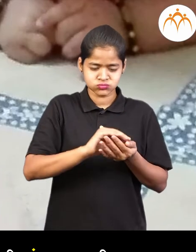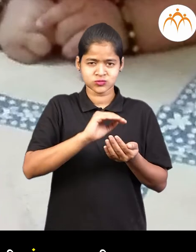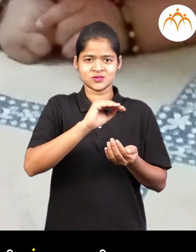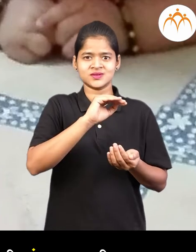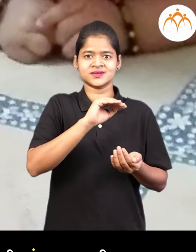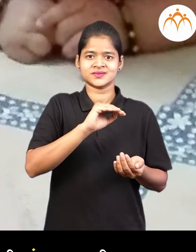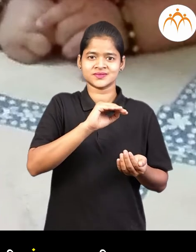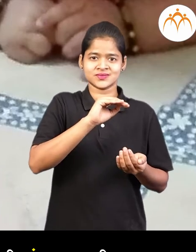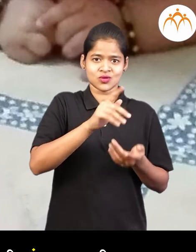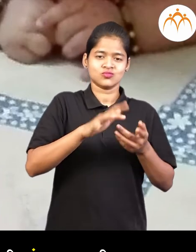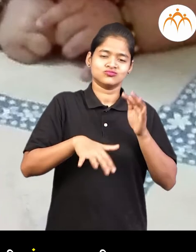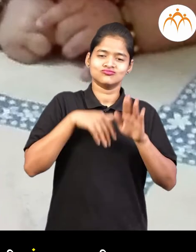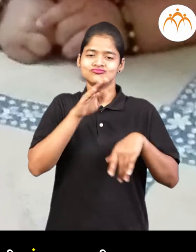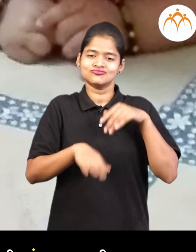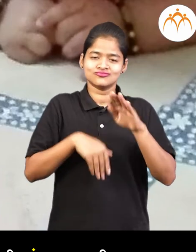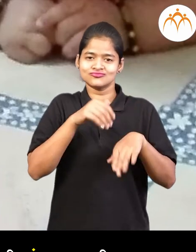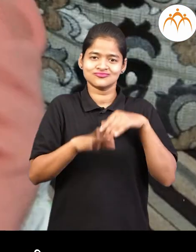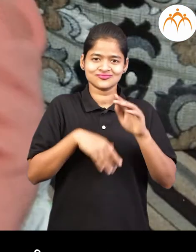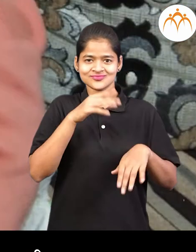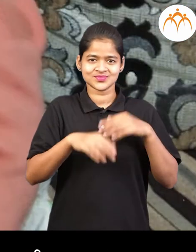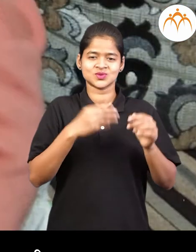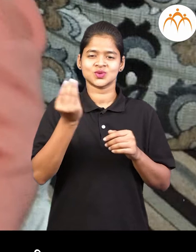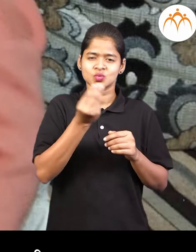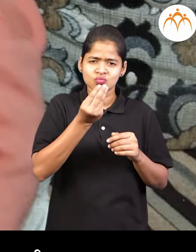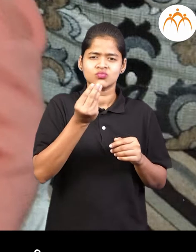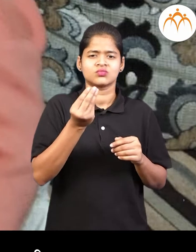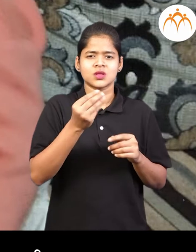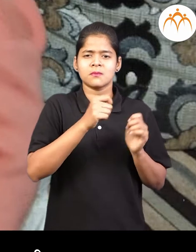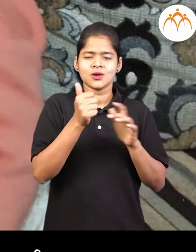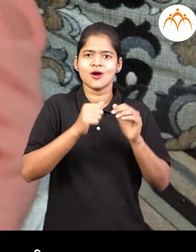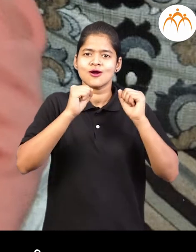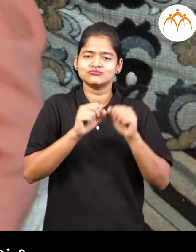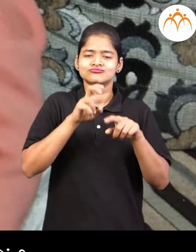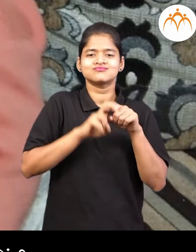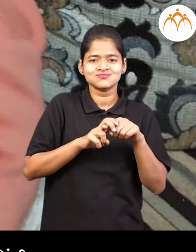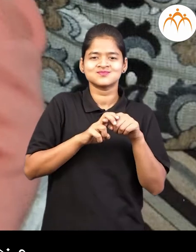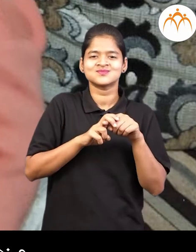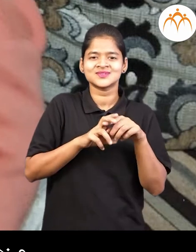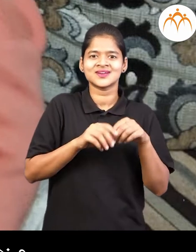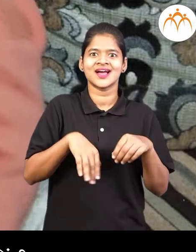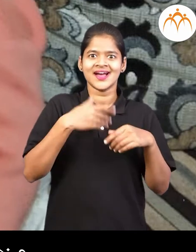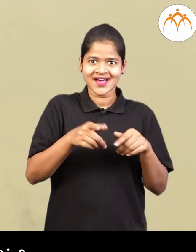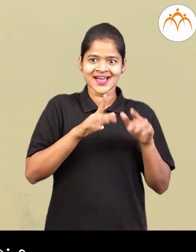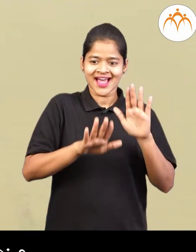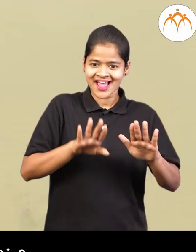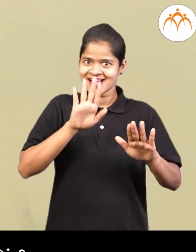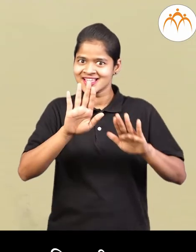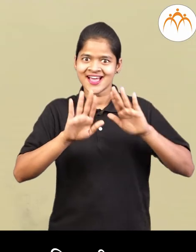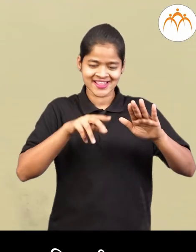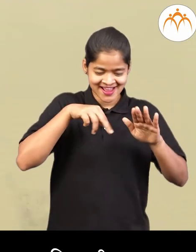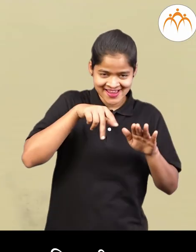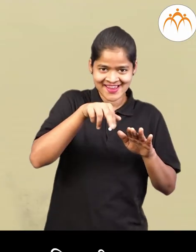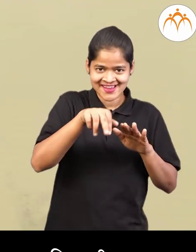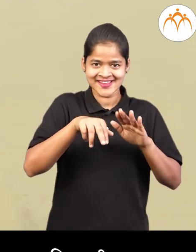तशी ती रांगू लागली कही दिवसानी ती बसू लागली आणखी कही दिवसानी भिन्तिला